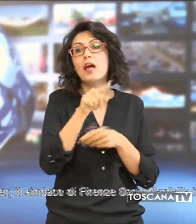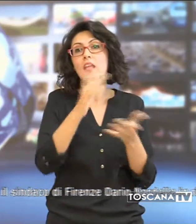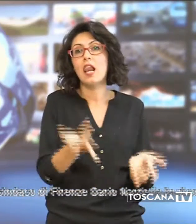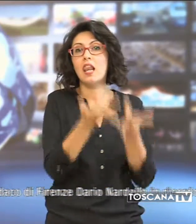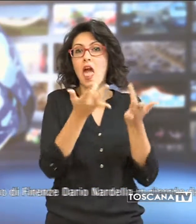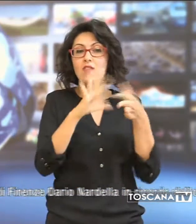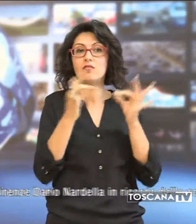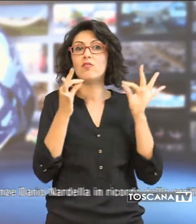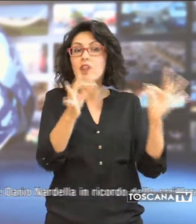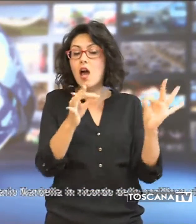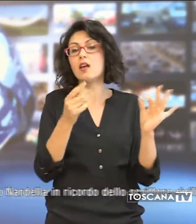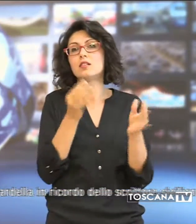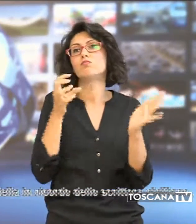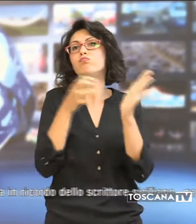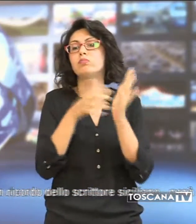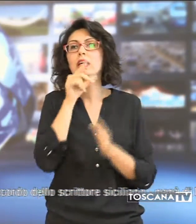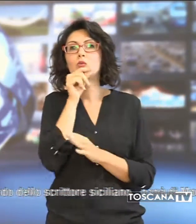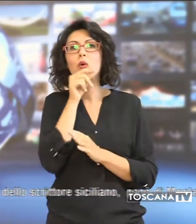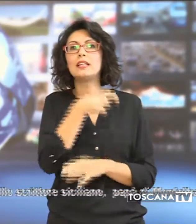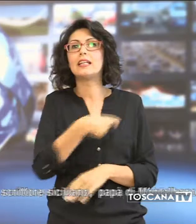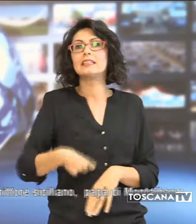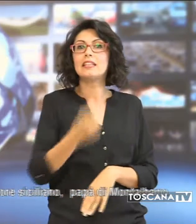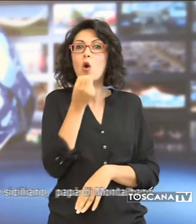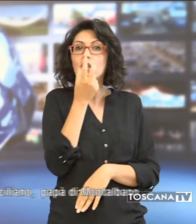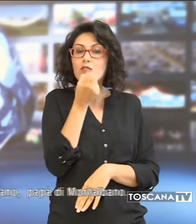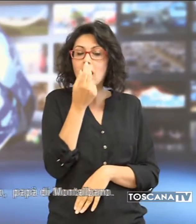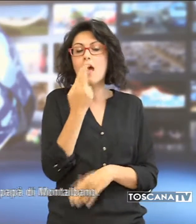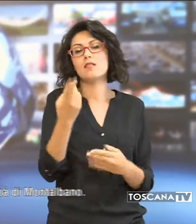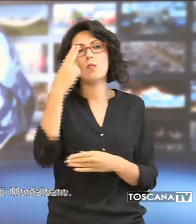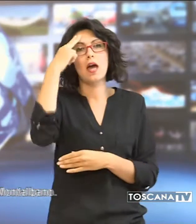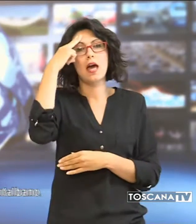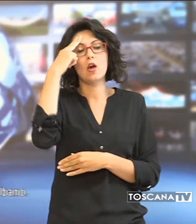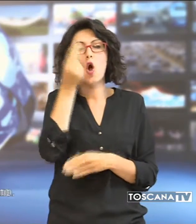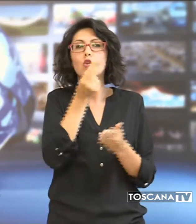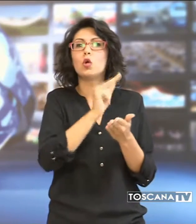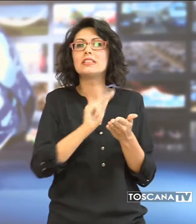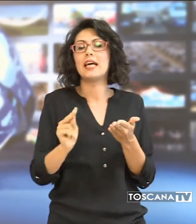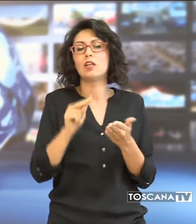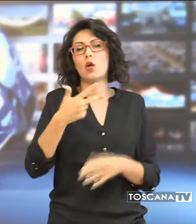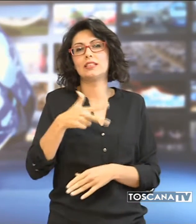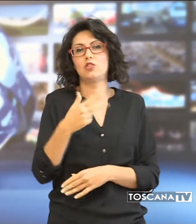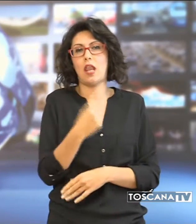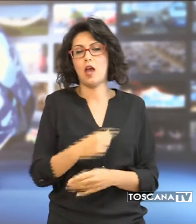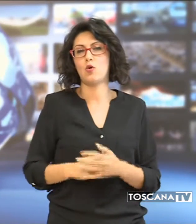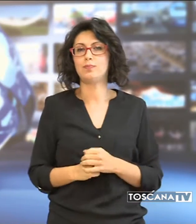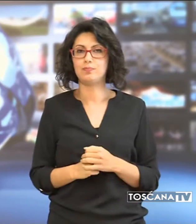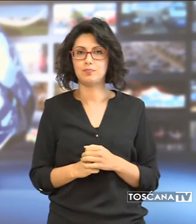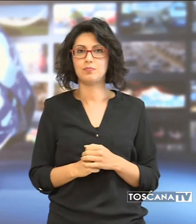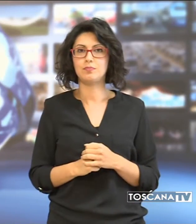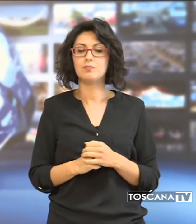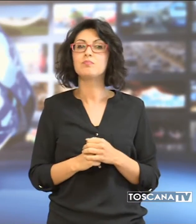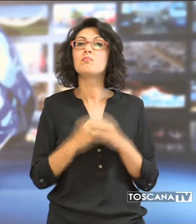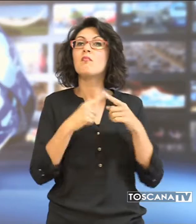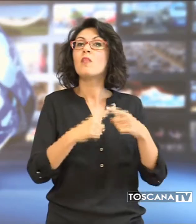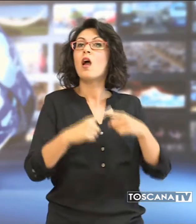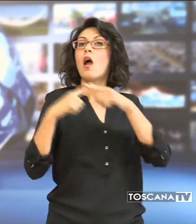scritto su Twitter il sindaco di Firenze, in ricordo dello scrittore siciliano. L